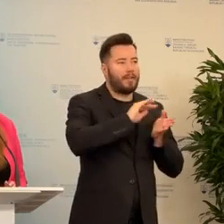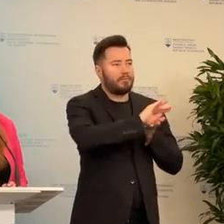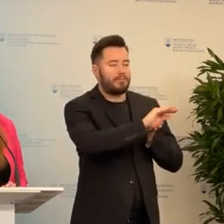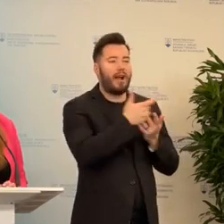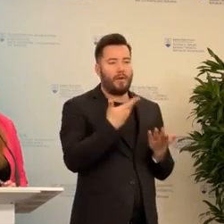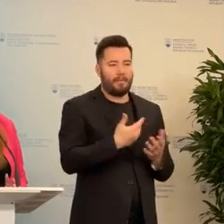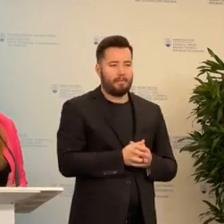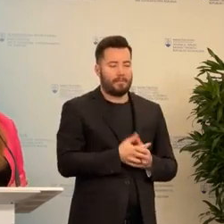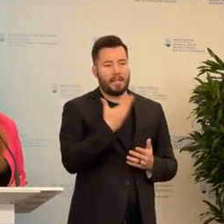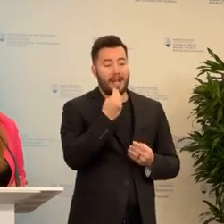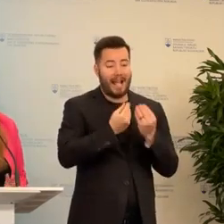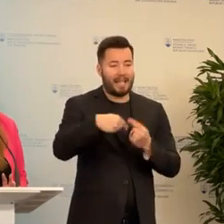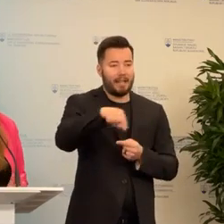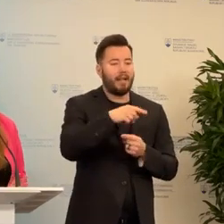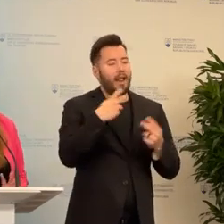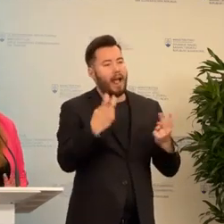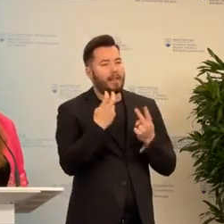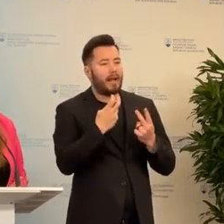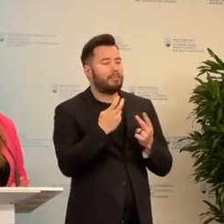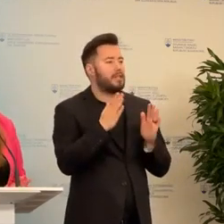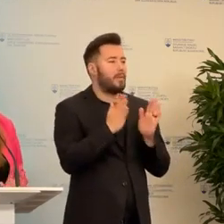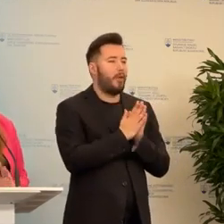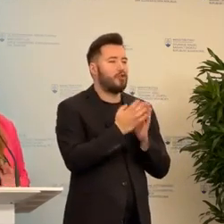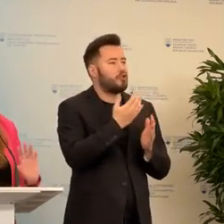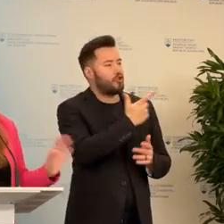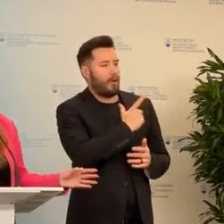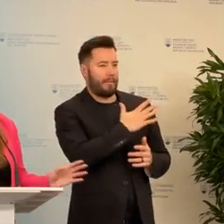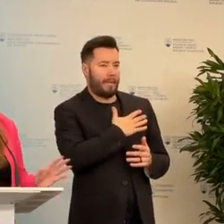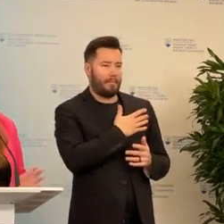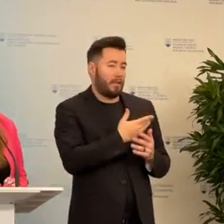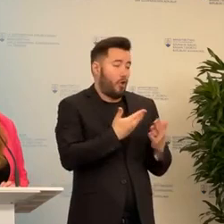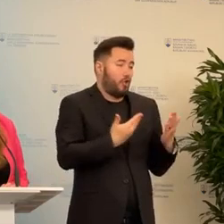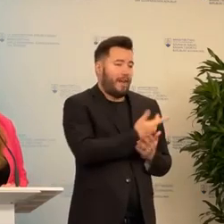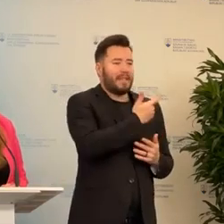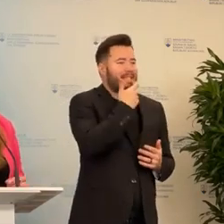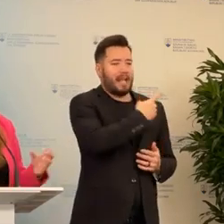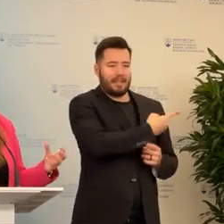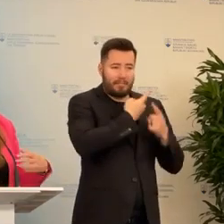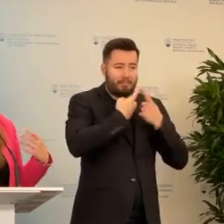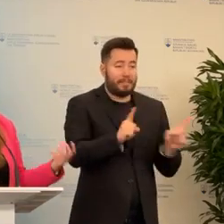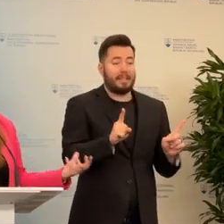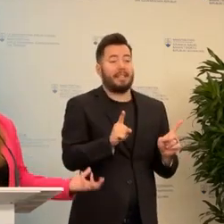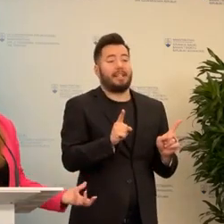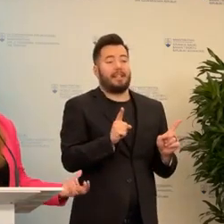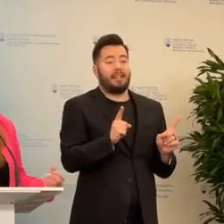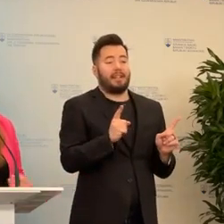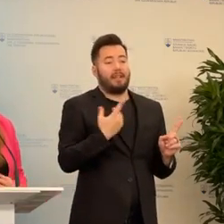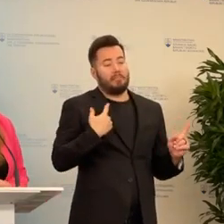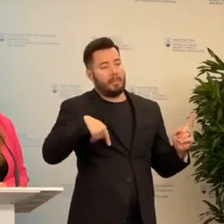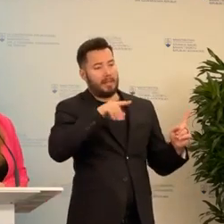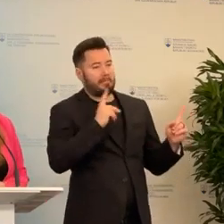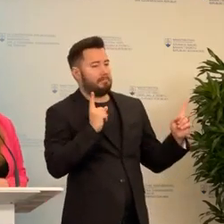si predstavte to, že hľadajú spoločné znáky. Príde tam niekto úplne nový, kto má absolútne inú jazykovú výbavu a hľadáme, čo máme